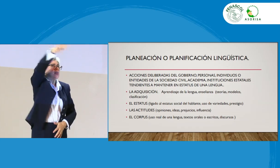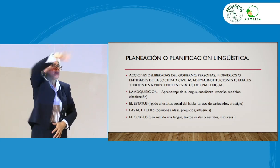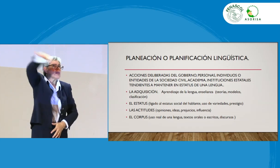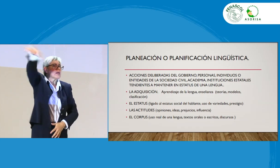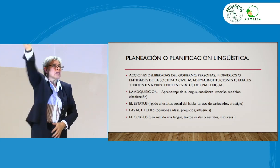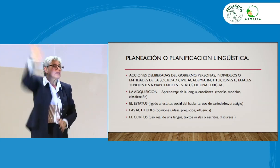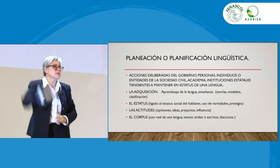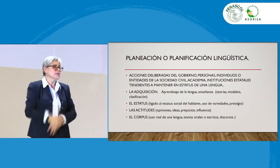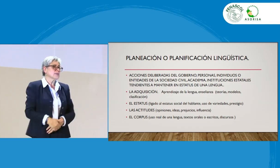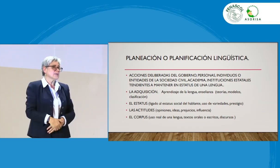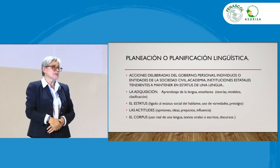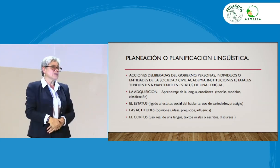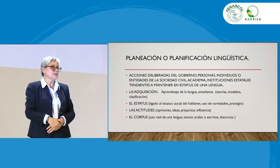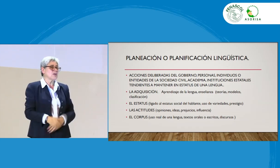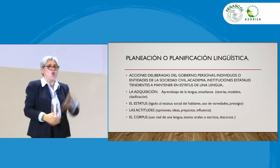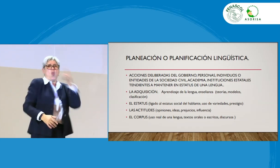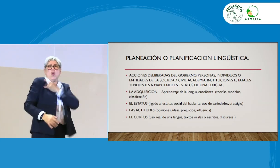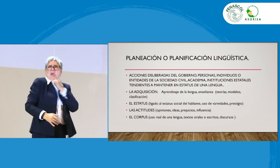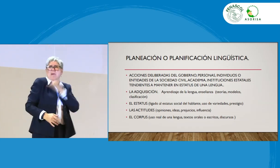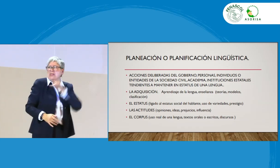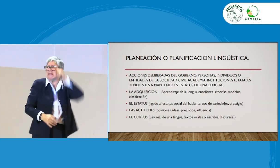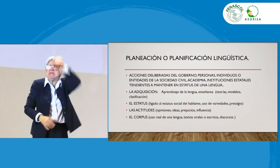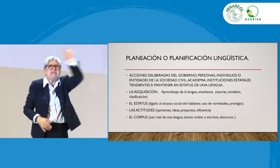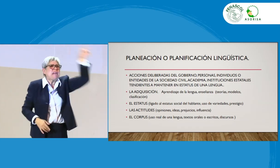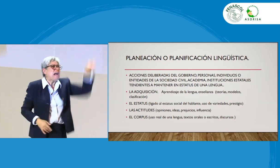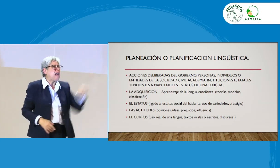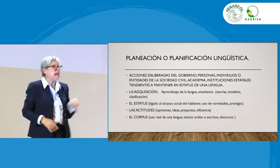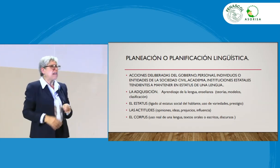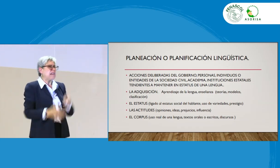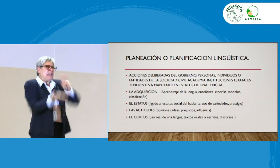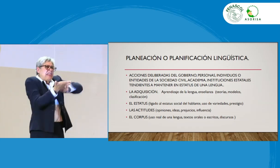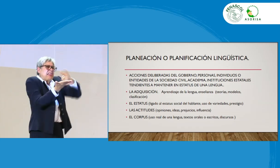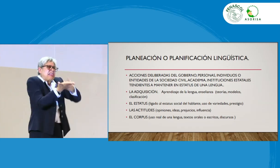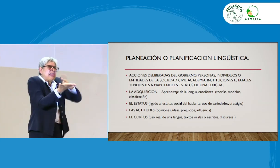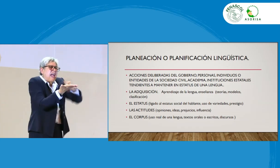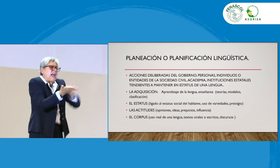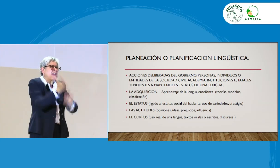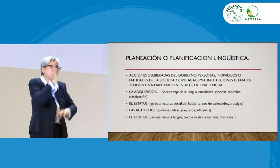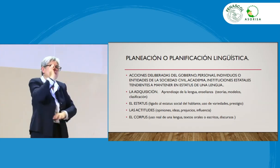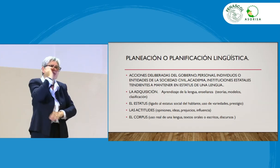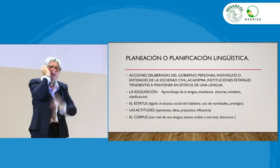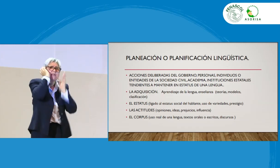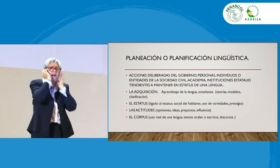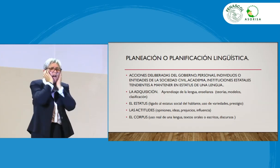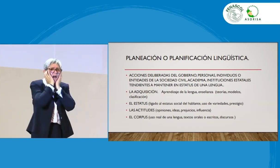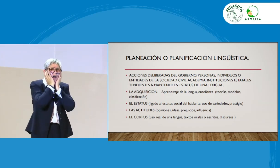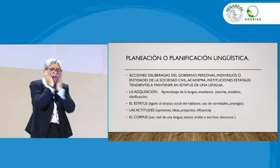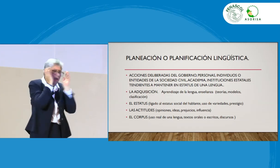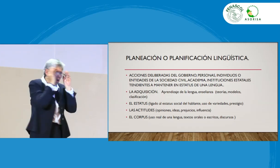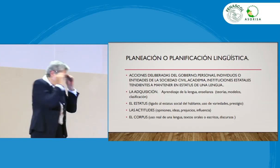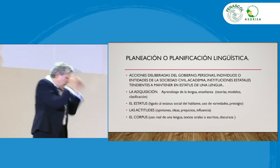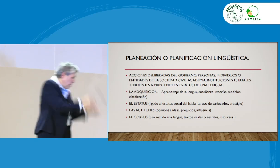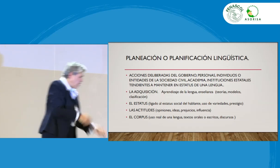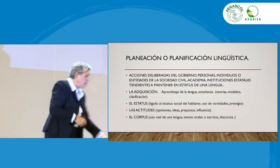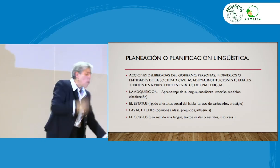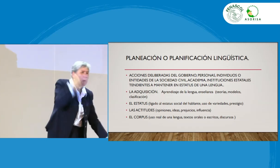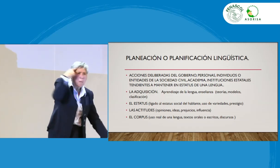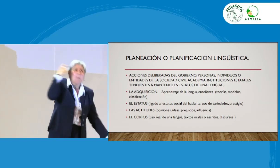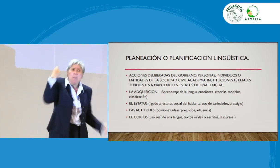enseñanza por sordos no se ve mucho. Se ven universidades o hasta intérpretes y uno queda realmente asombrado. Es algo de preocupación.